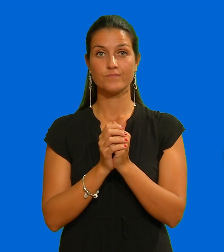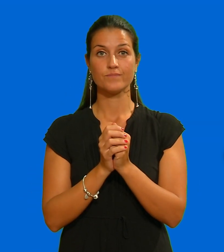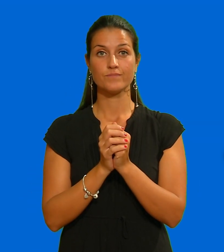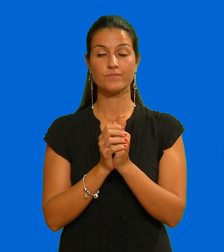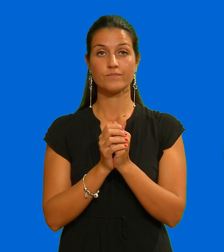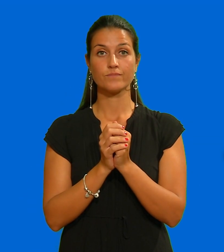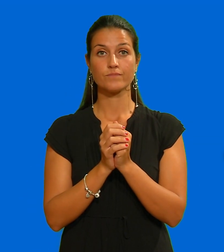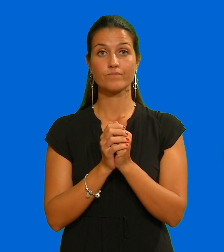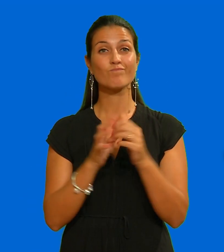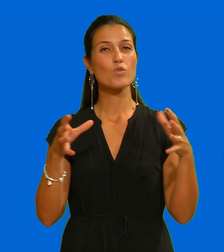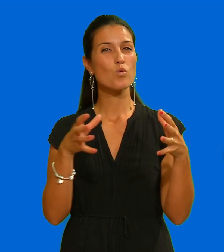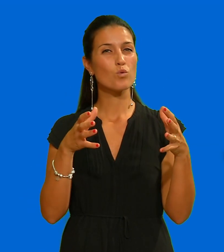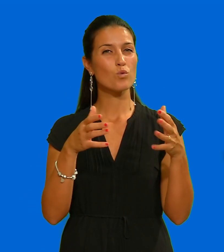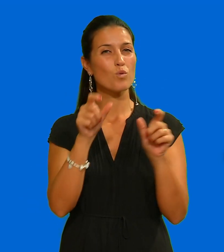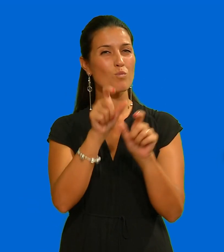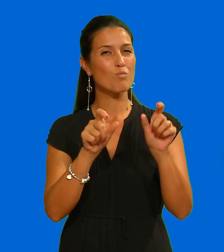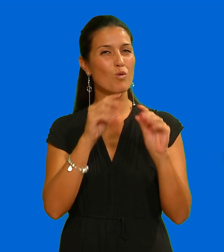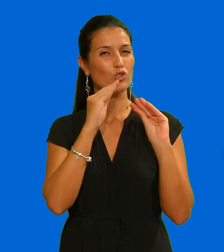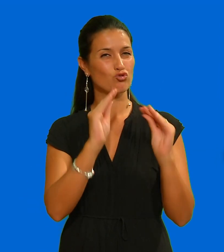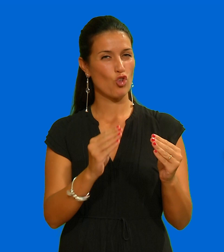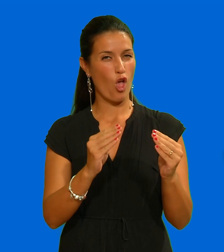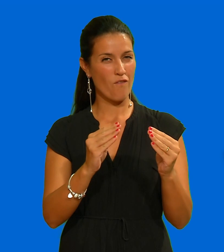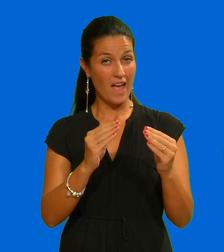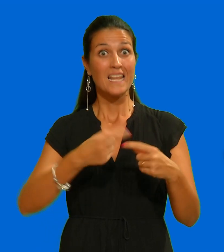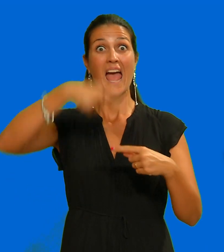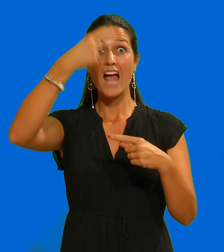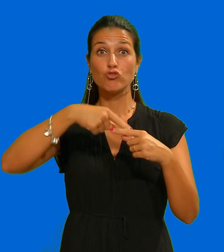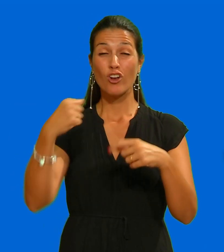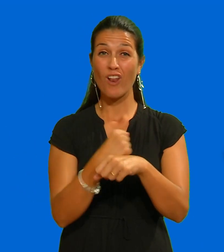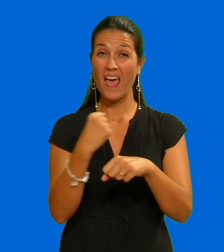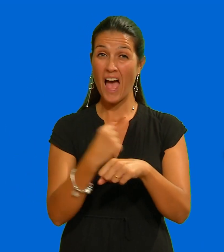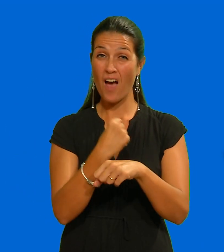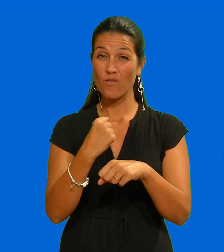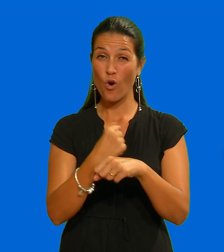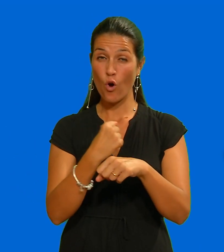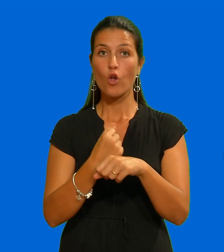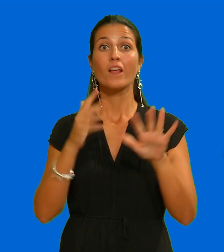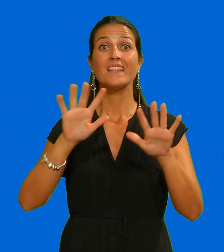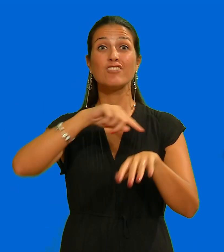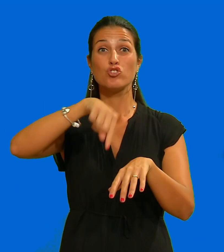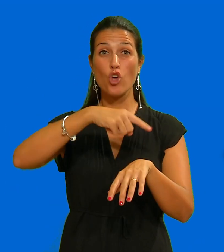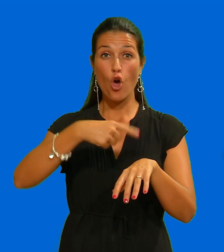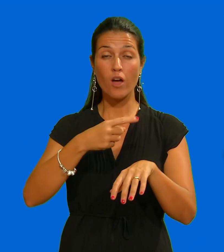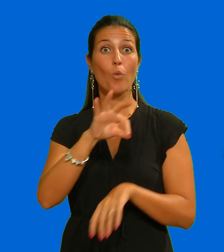Lavoravano dieci ore al giorno nei campi di Pomodori per un euro all'ora e dormivano su letti di fortuna.